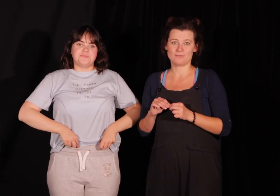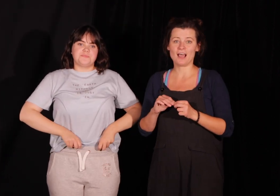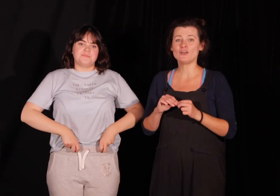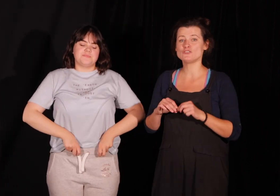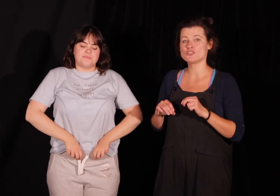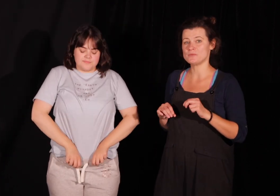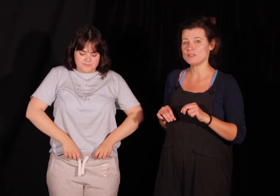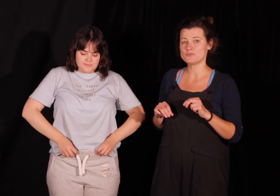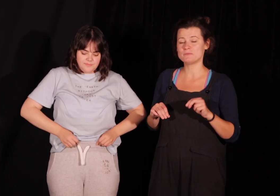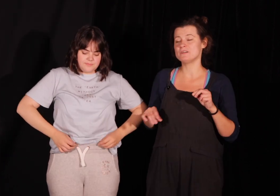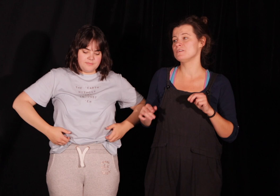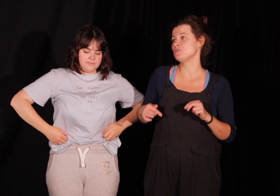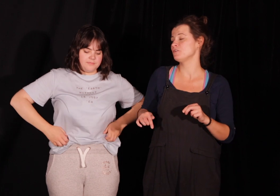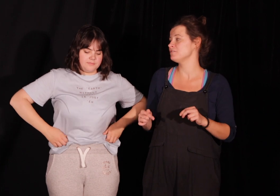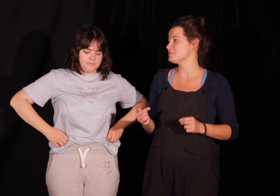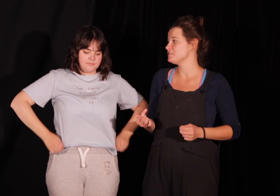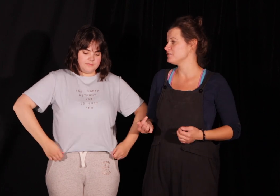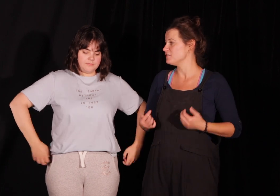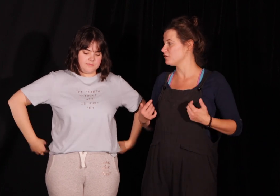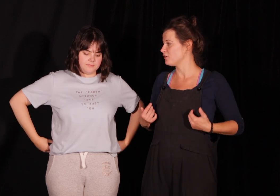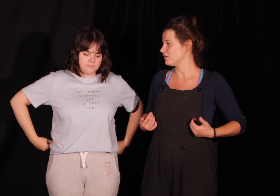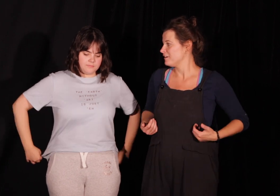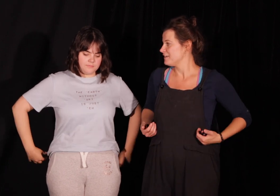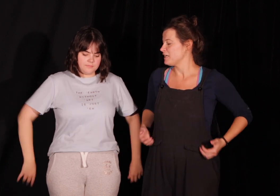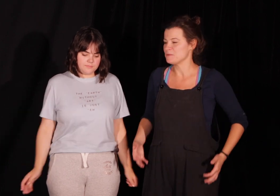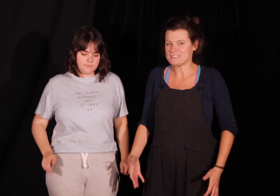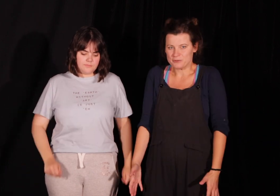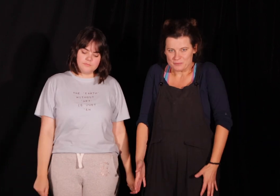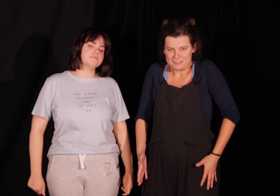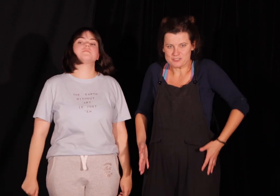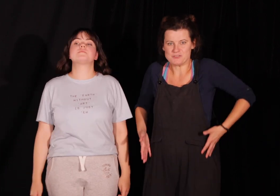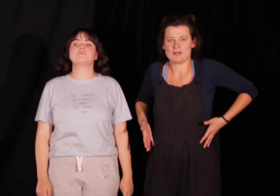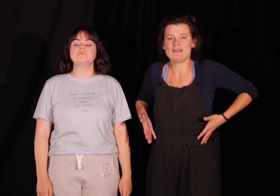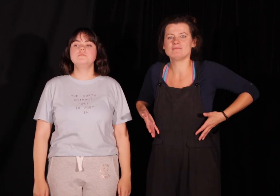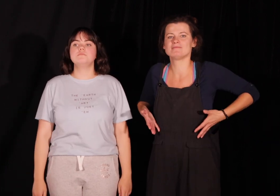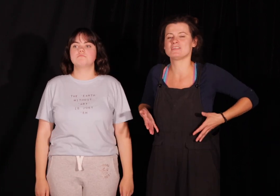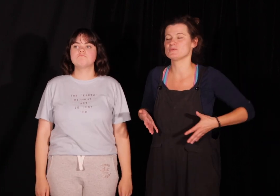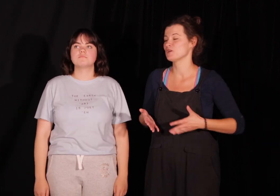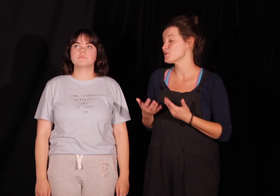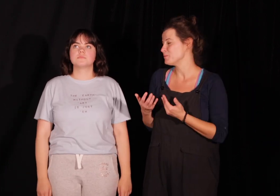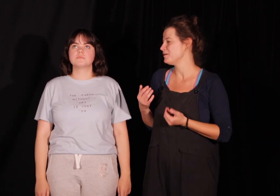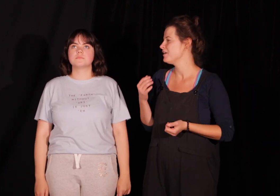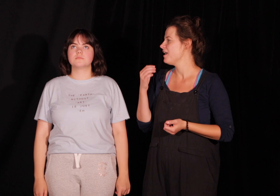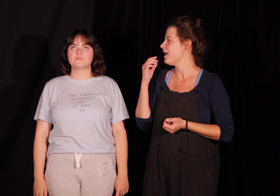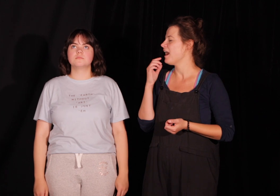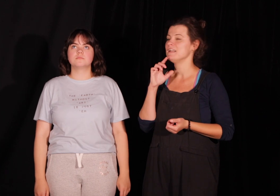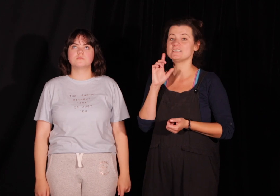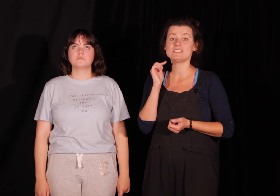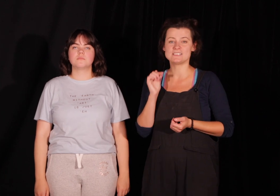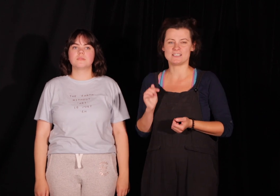Ale kocik grzbiet możemy wykonywać nie tylko jakby całym naszym ciałem, naszym kręgosłupem, ale też językiem,